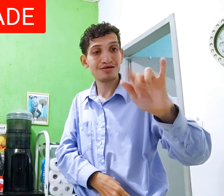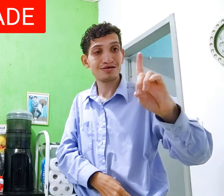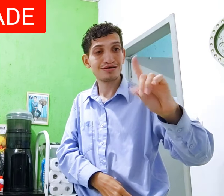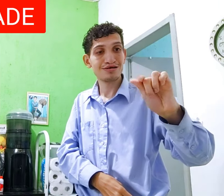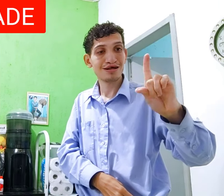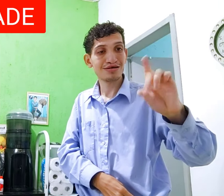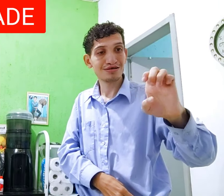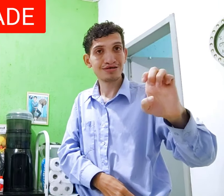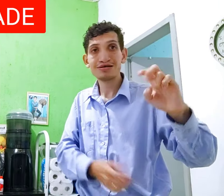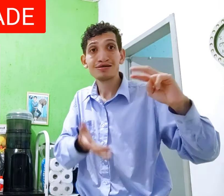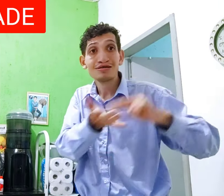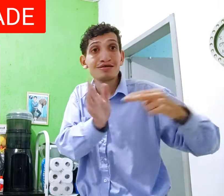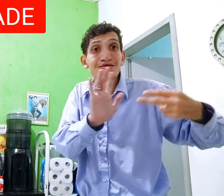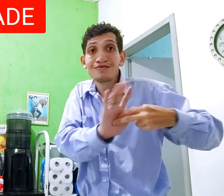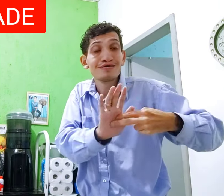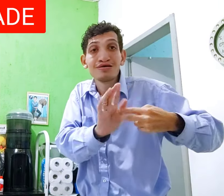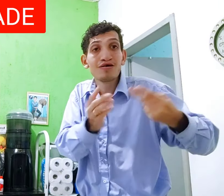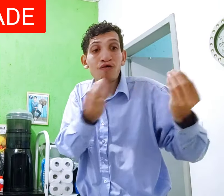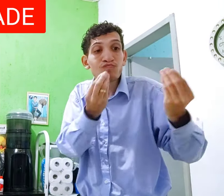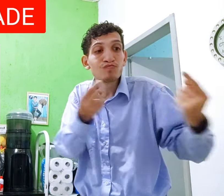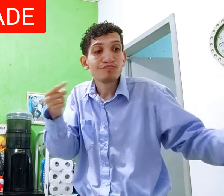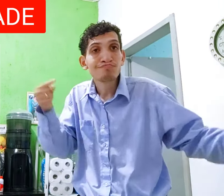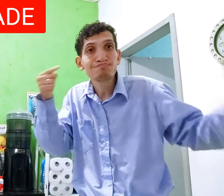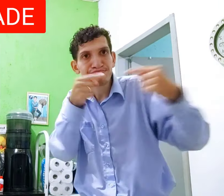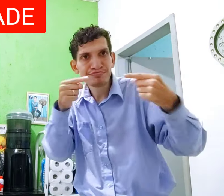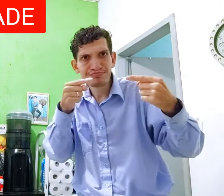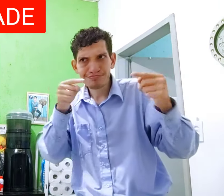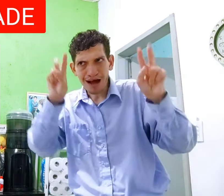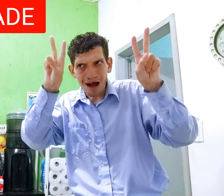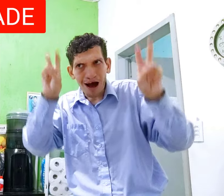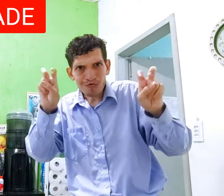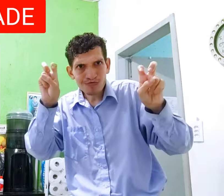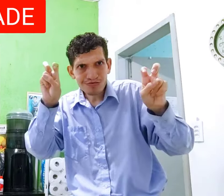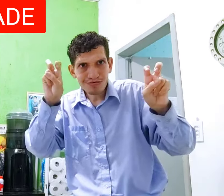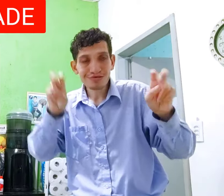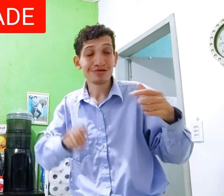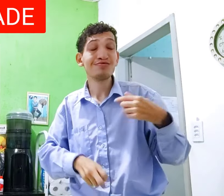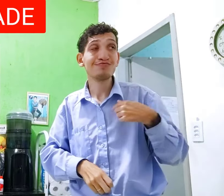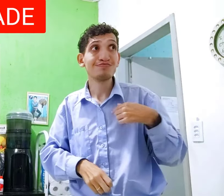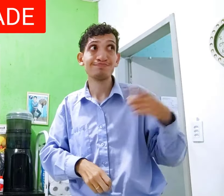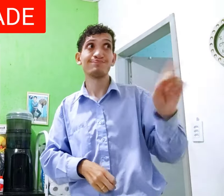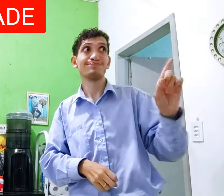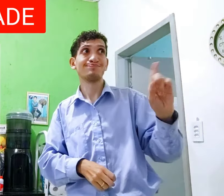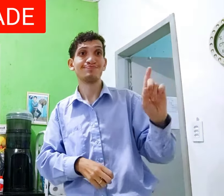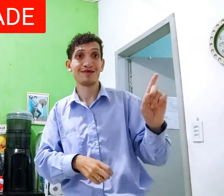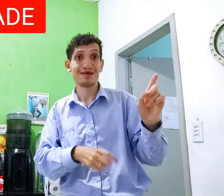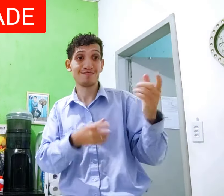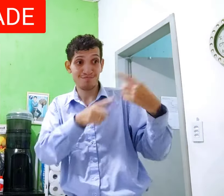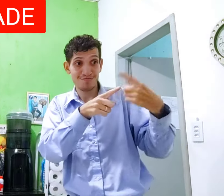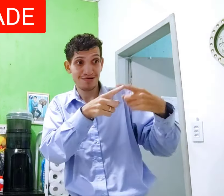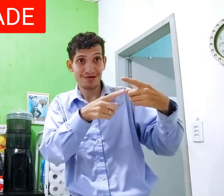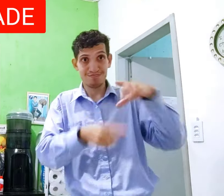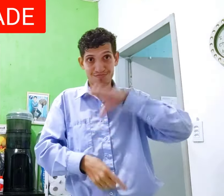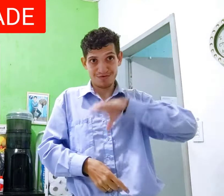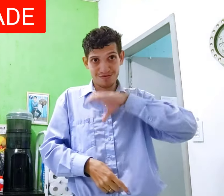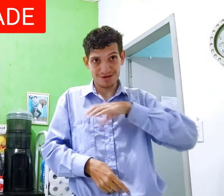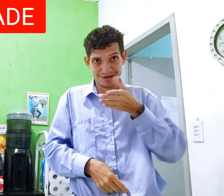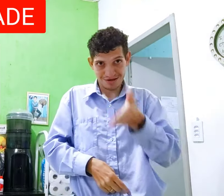-LIDADE Isso significa como? Se aplica Aí se causa Aí eu não, é